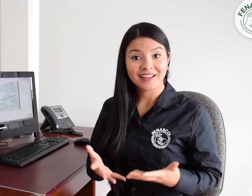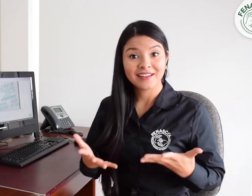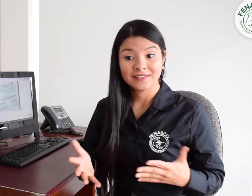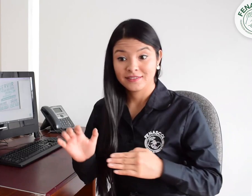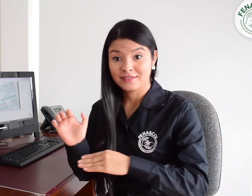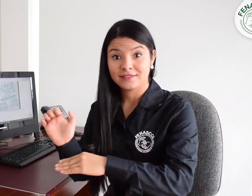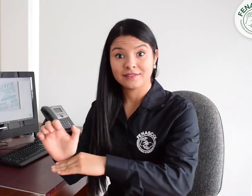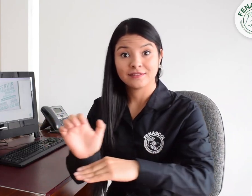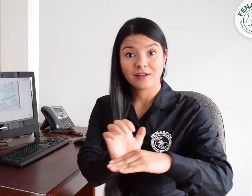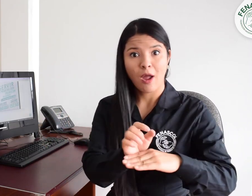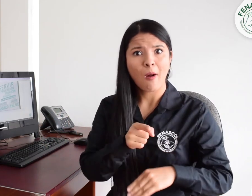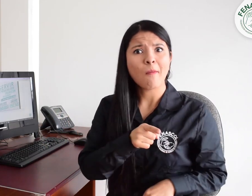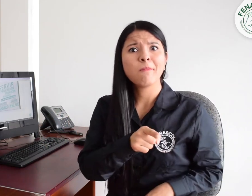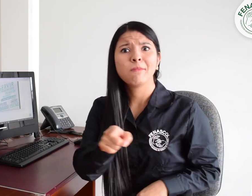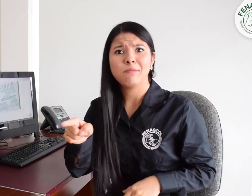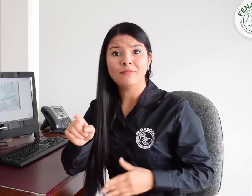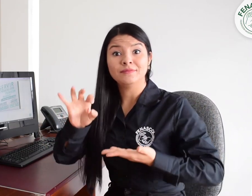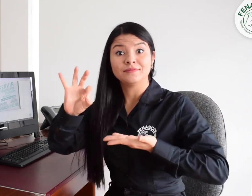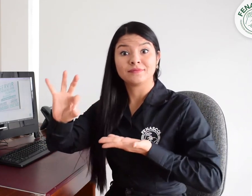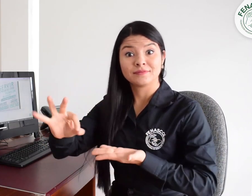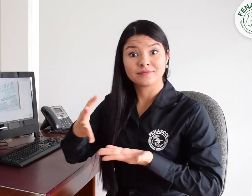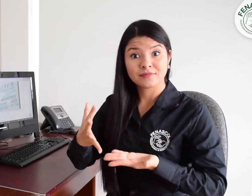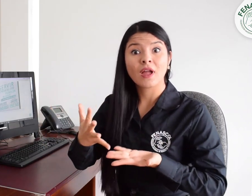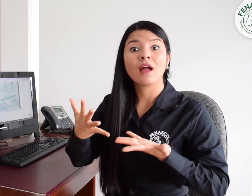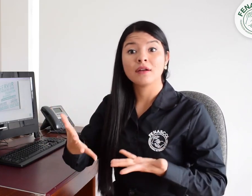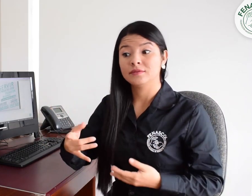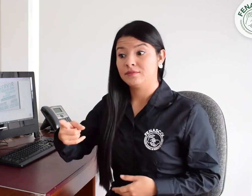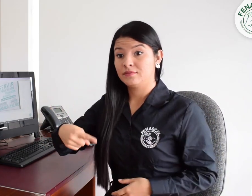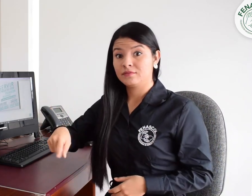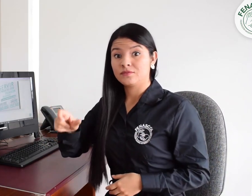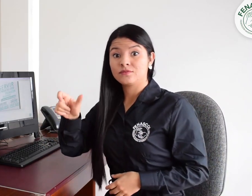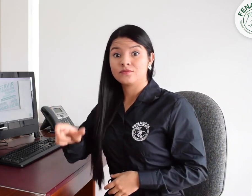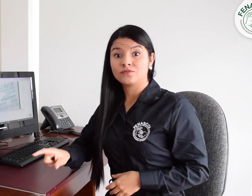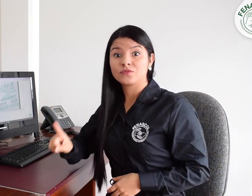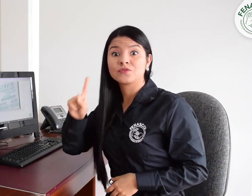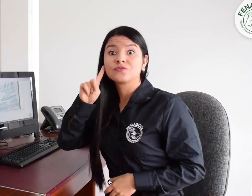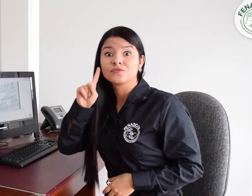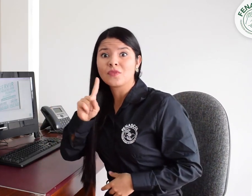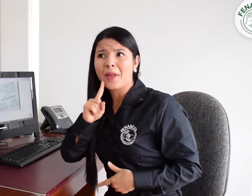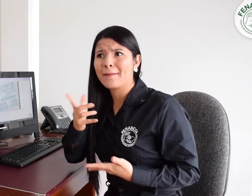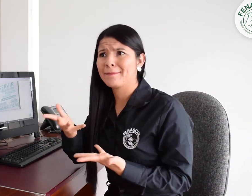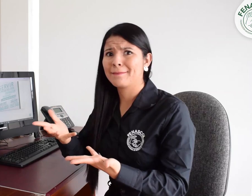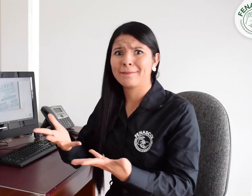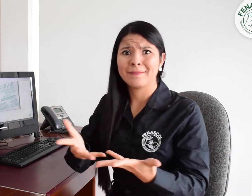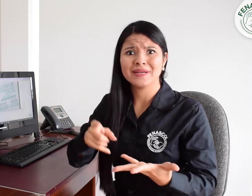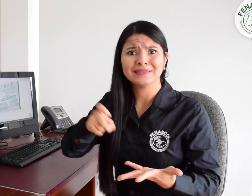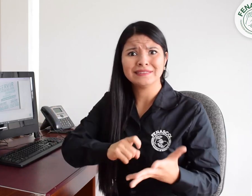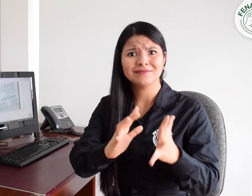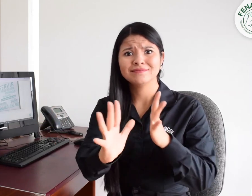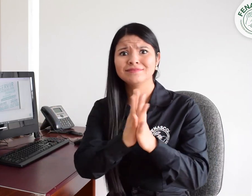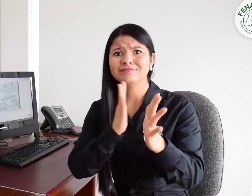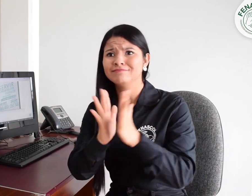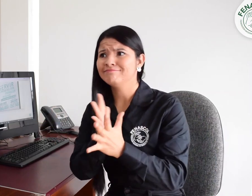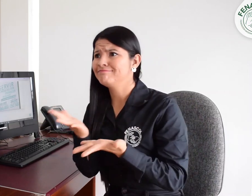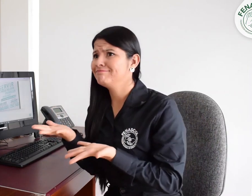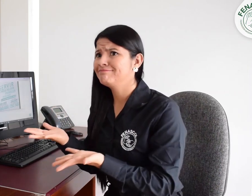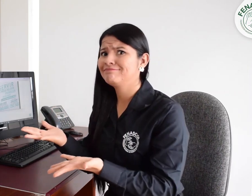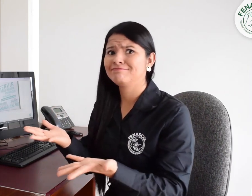¿Lo ves? Todas estas entidades cuentan con Servir. Así que si tú, como persona sorda, requieres más